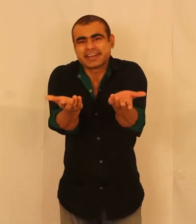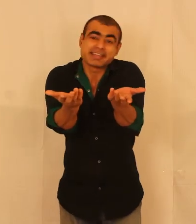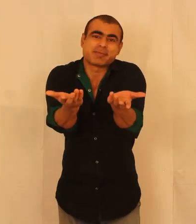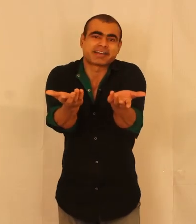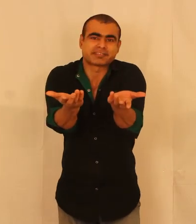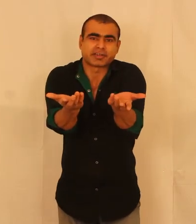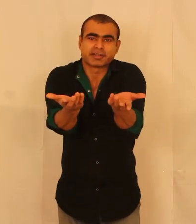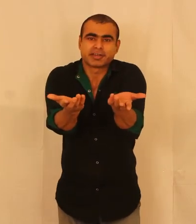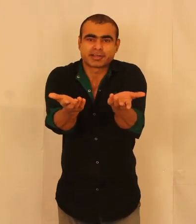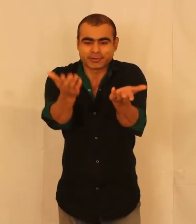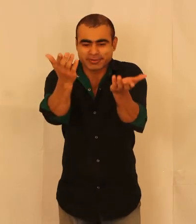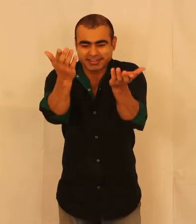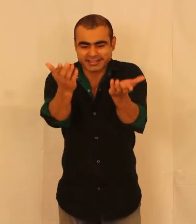या मार से, क्योंकि